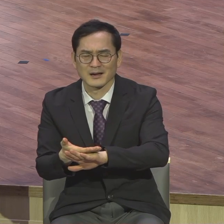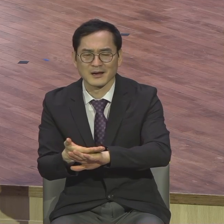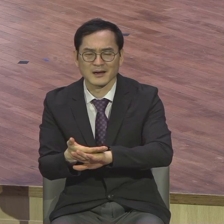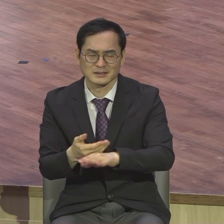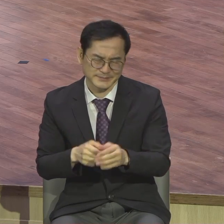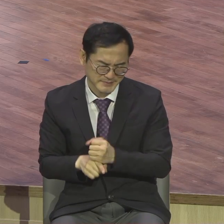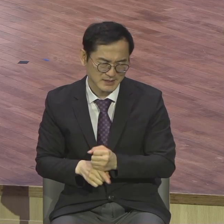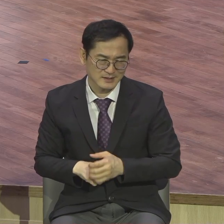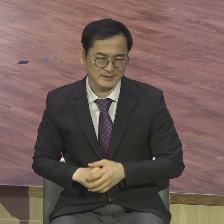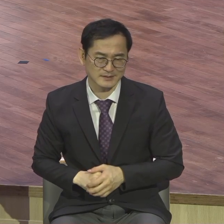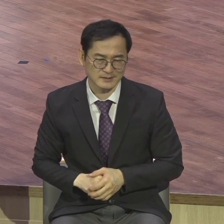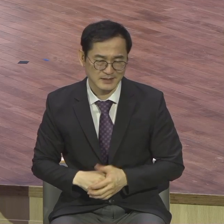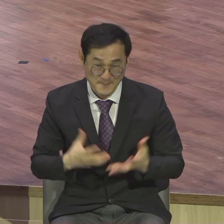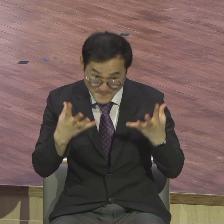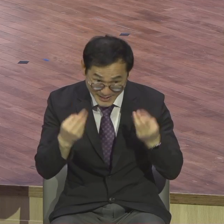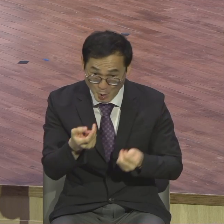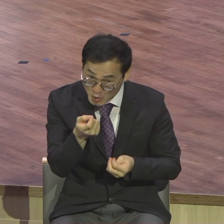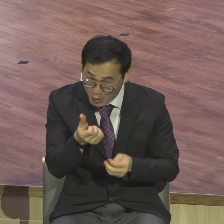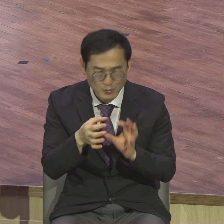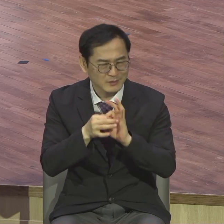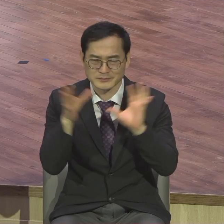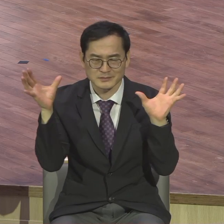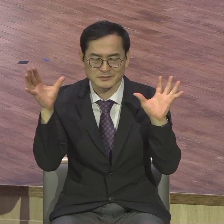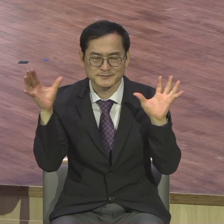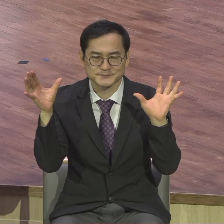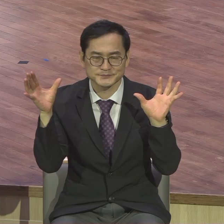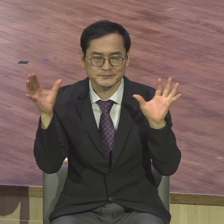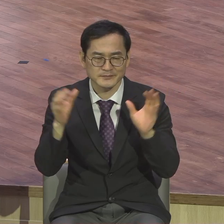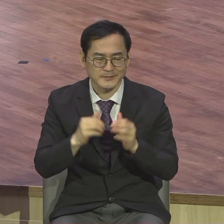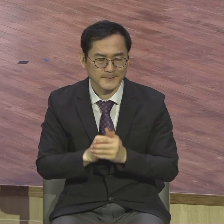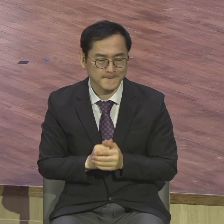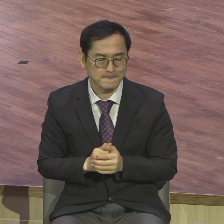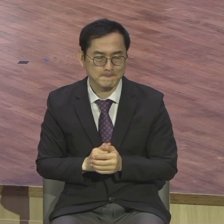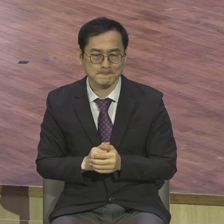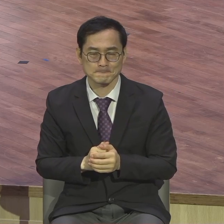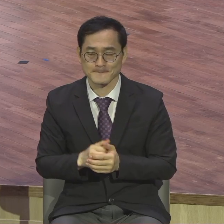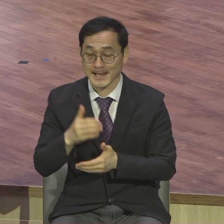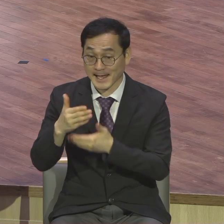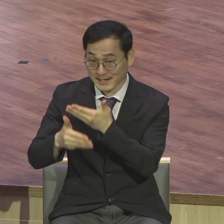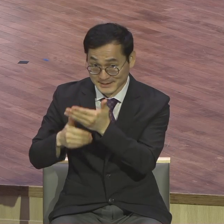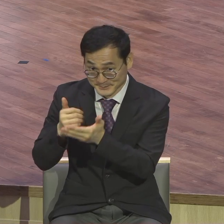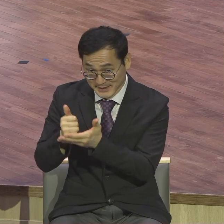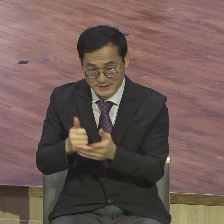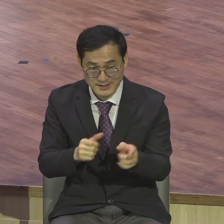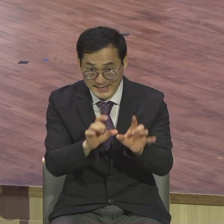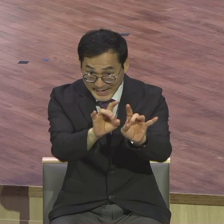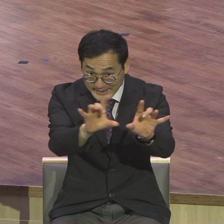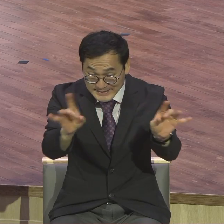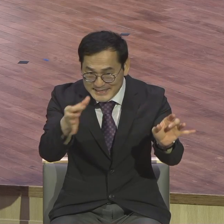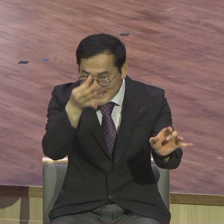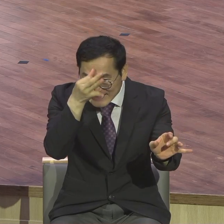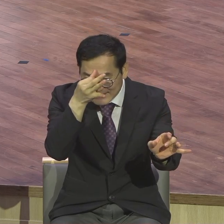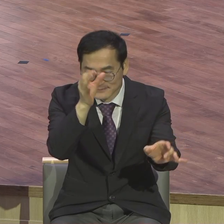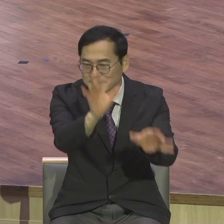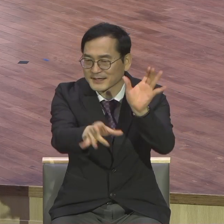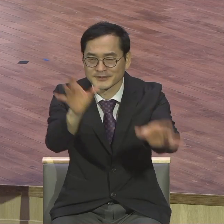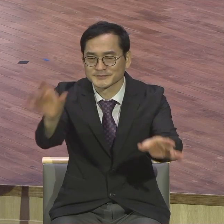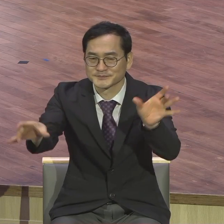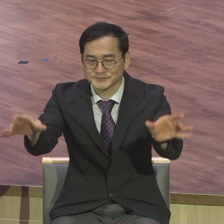하나님께서는 우리 각자에게 고요한 능력 곧 재능을 주셨습니다. 바울은 이것을 뭐라 했냐 은사라고 했어요